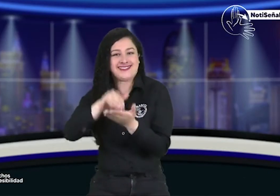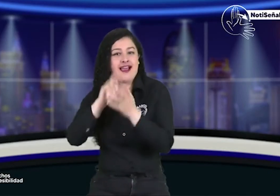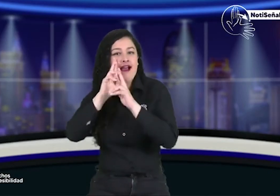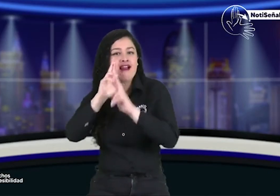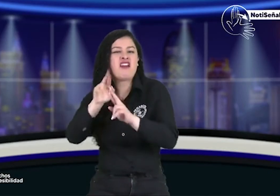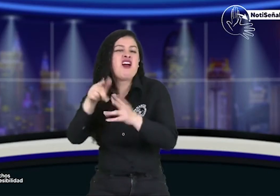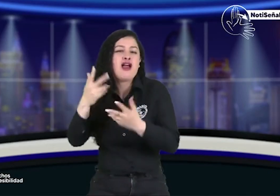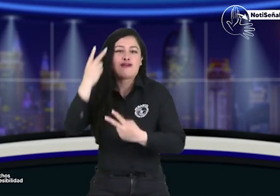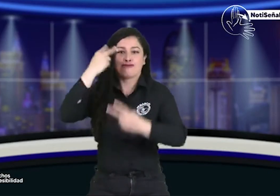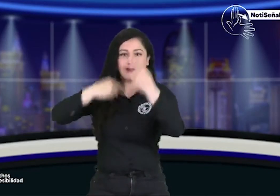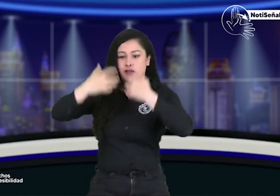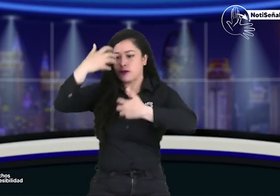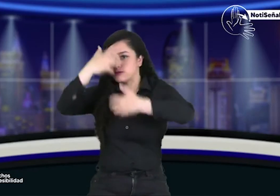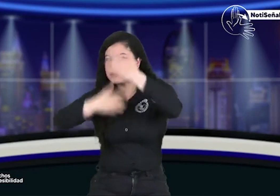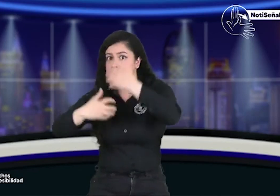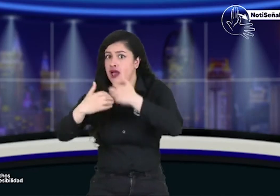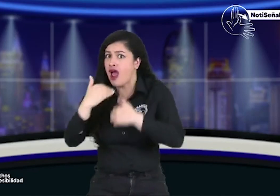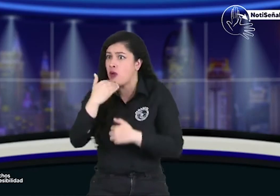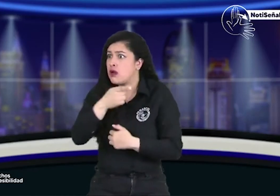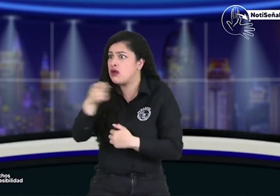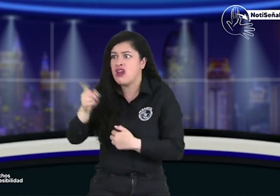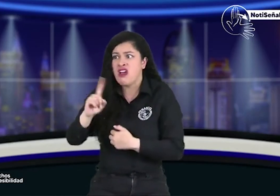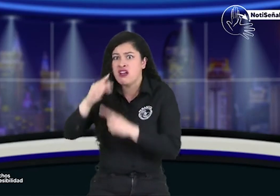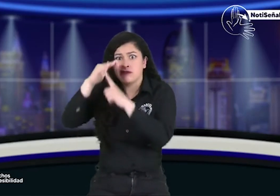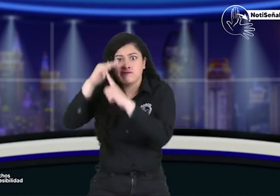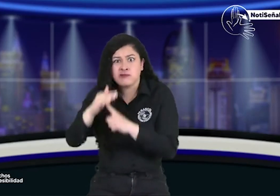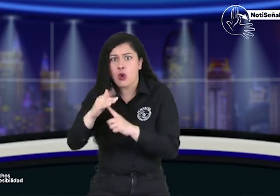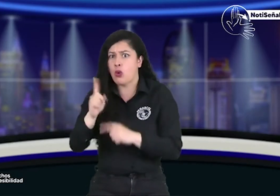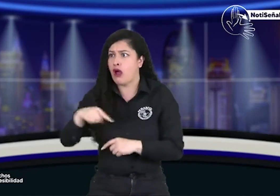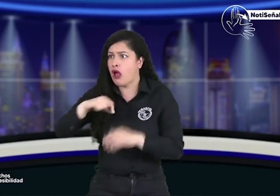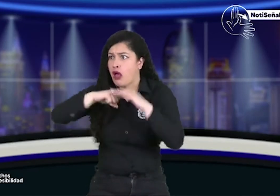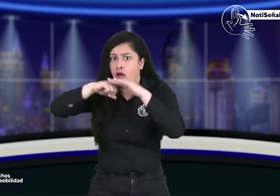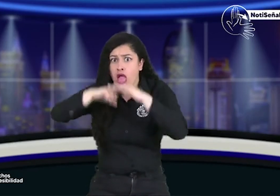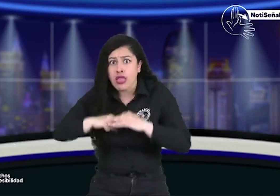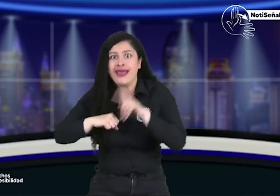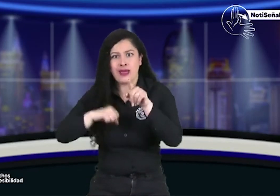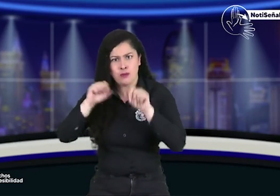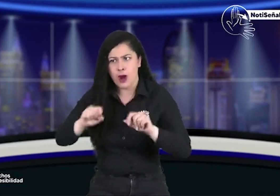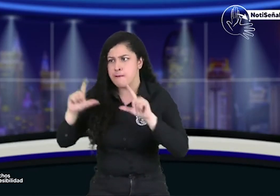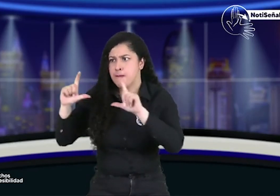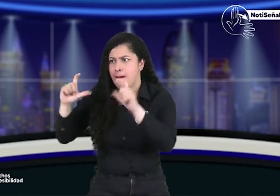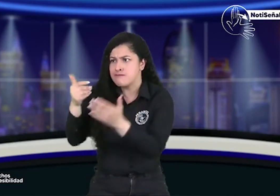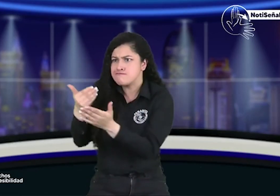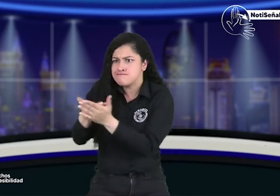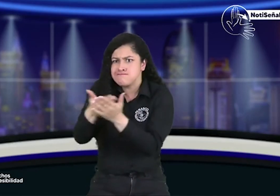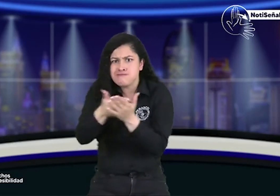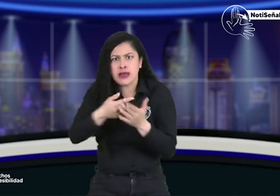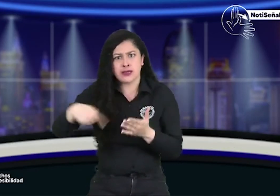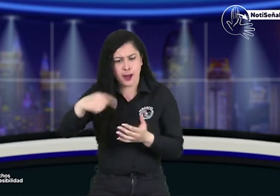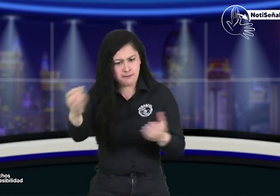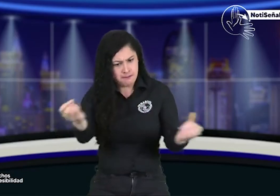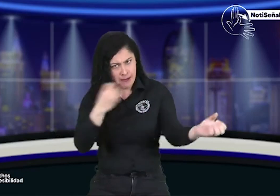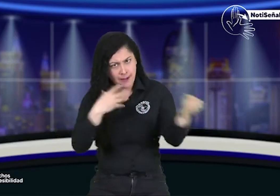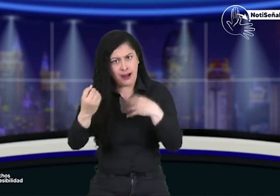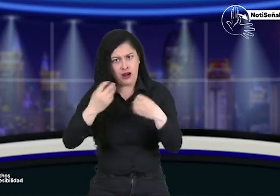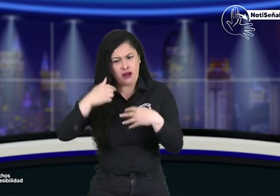CRC un centro de reconocimiento de conductores si no tienen esta accesibilidad hay temas de discriminación y más